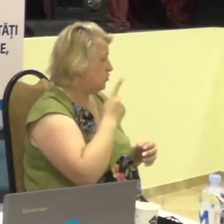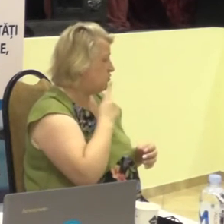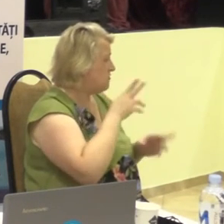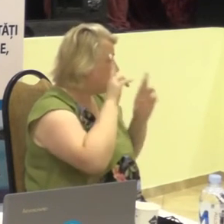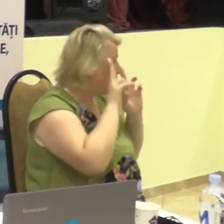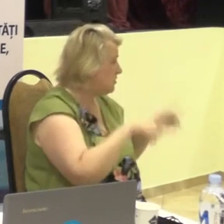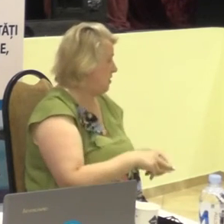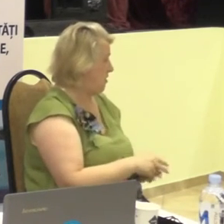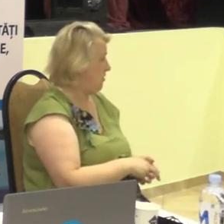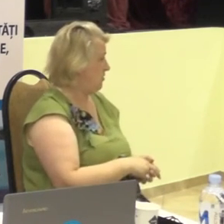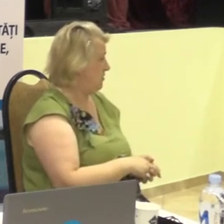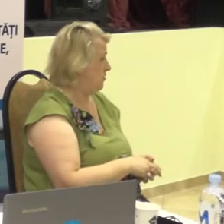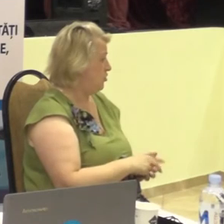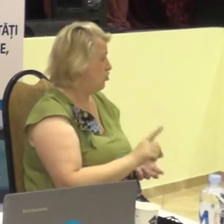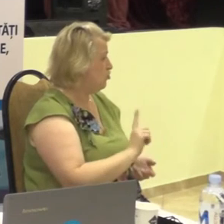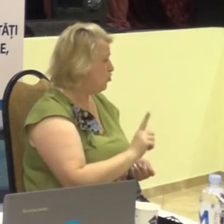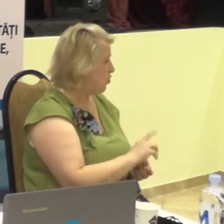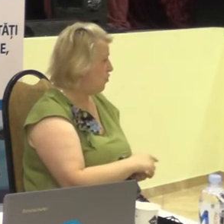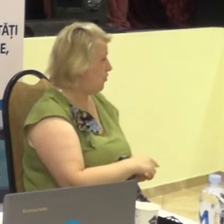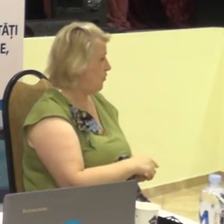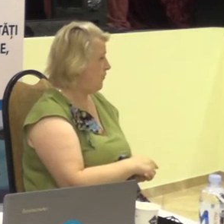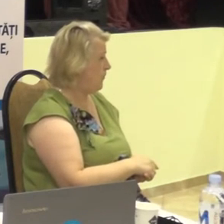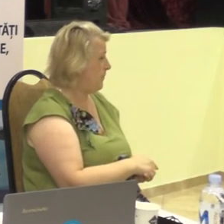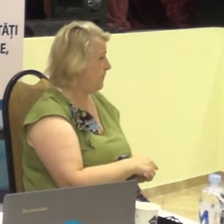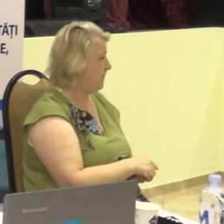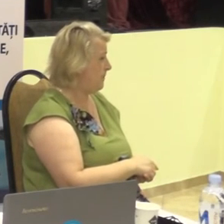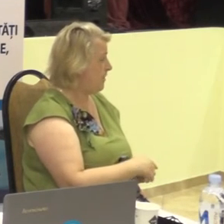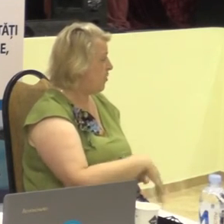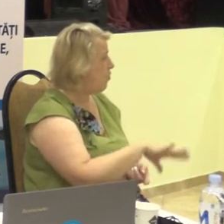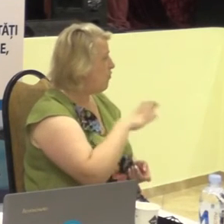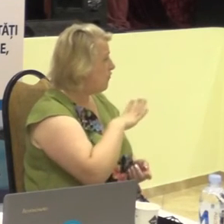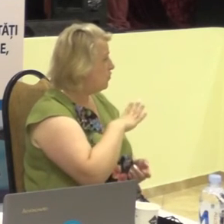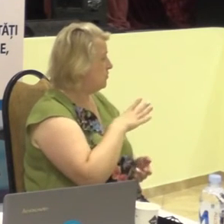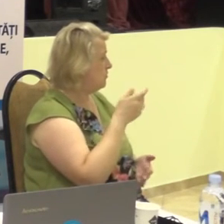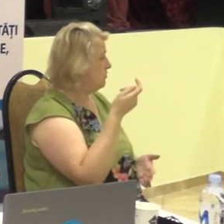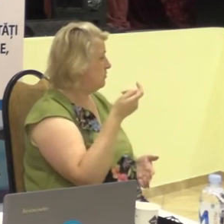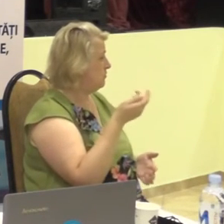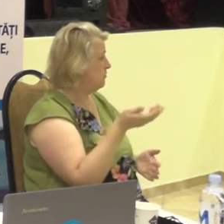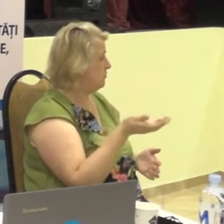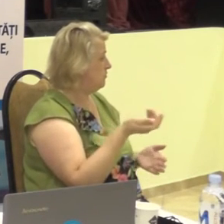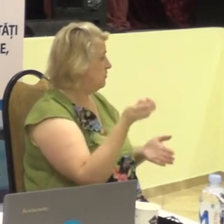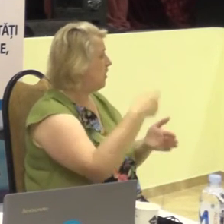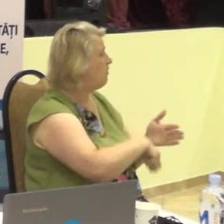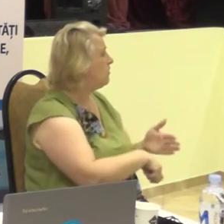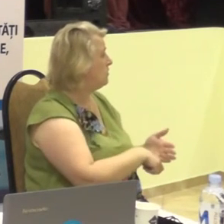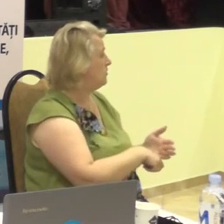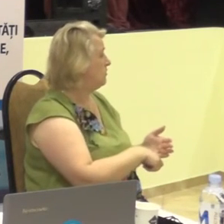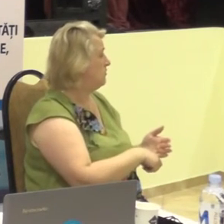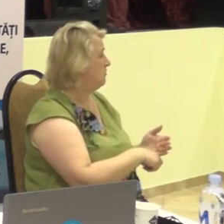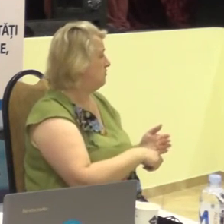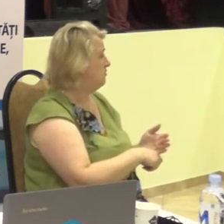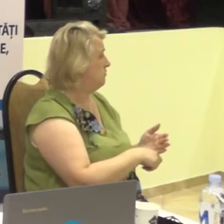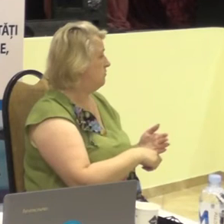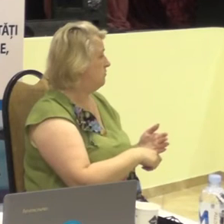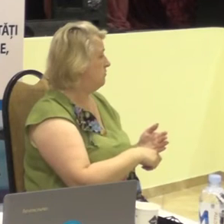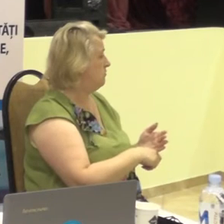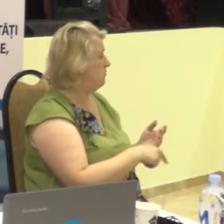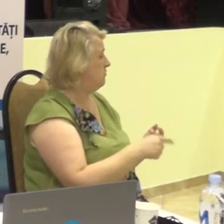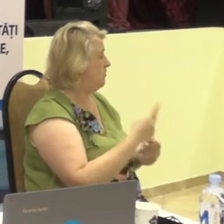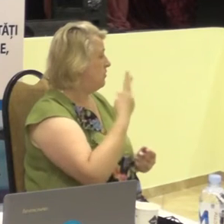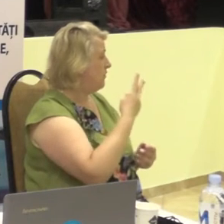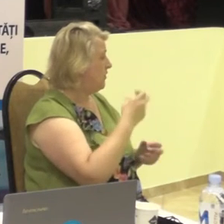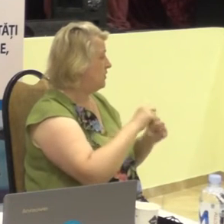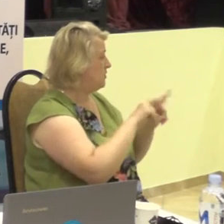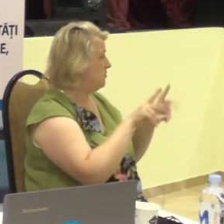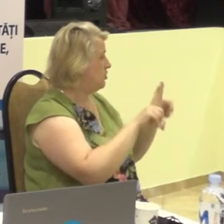De aceea că au pot închise două școli specializate